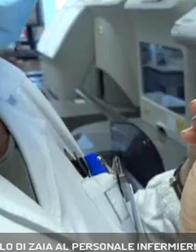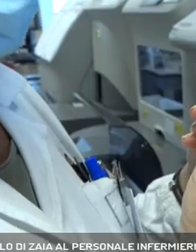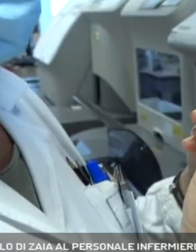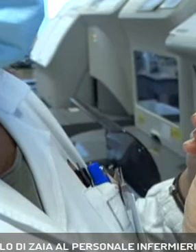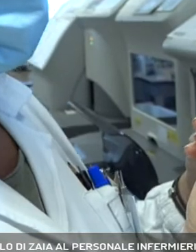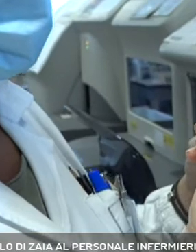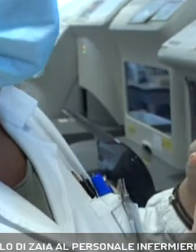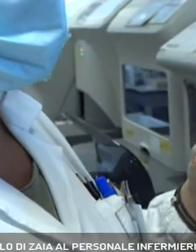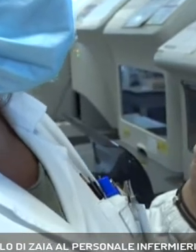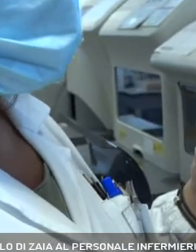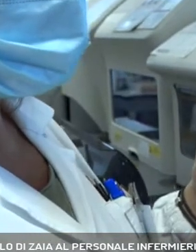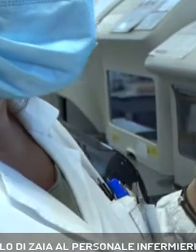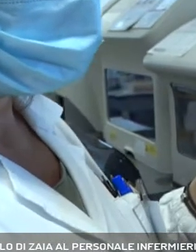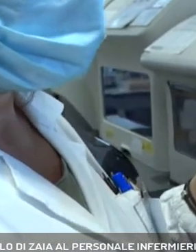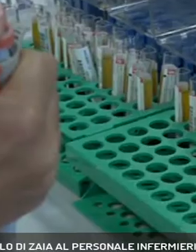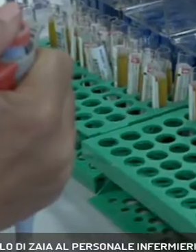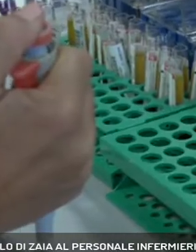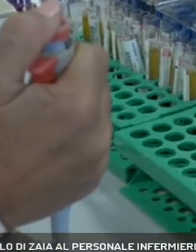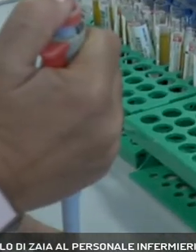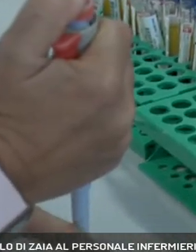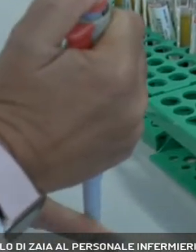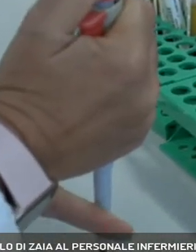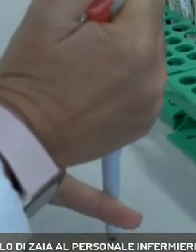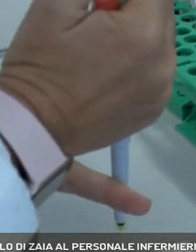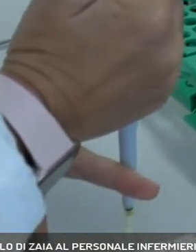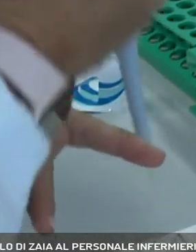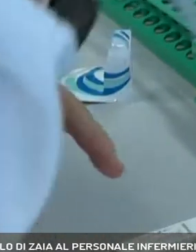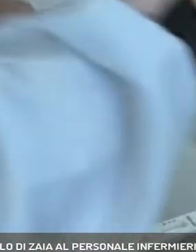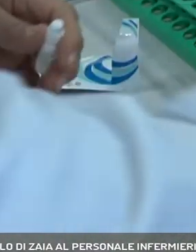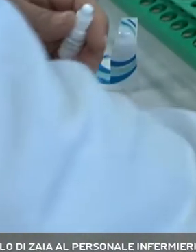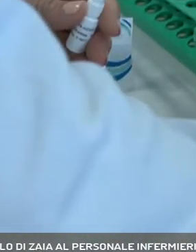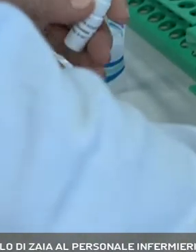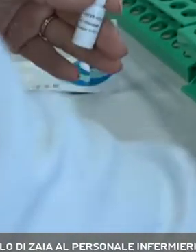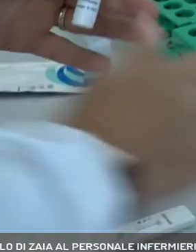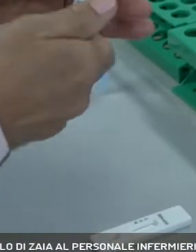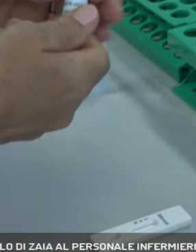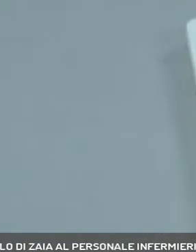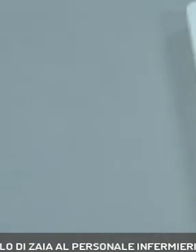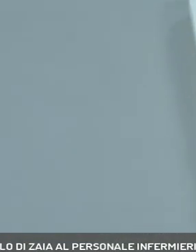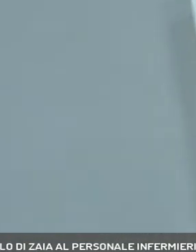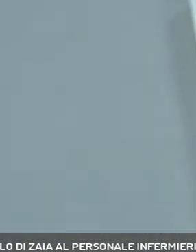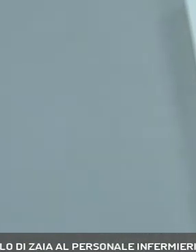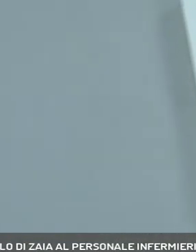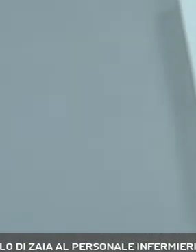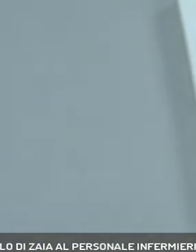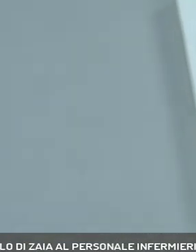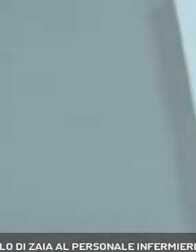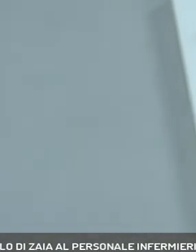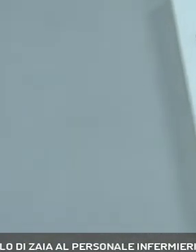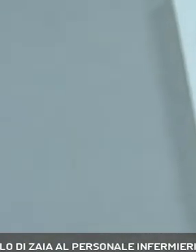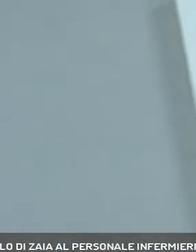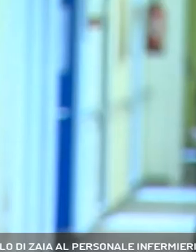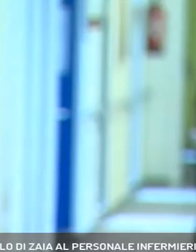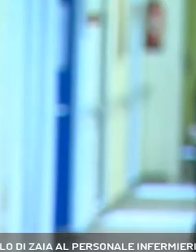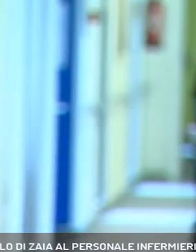Seppur lentamente i dati del contagio da coronavirus in Veneto crescono ancora, aggiunge Zaia, la pressione è elevata sia sugli